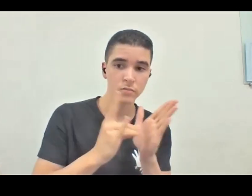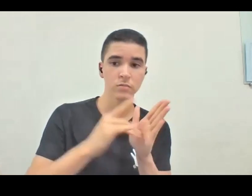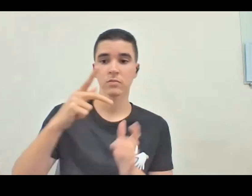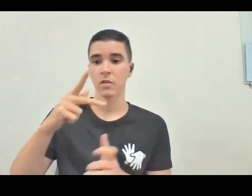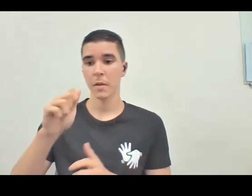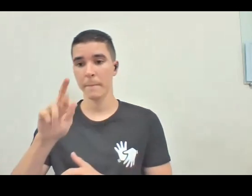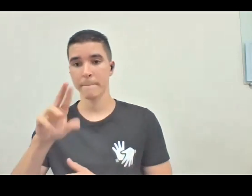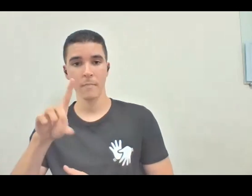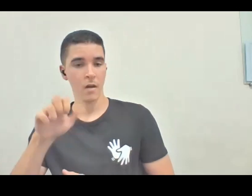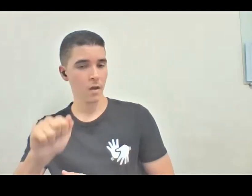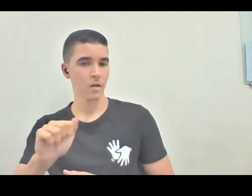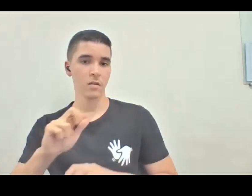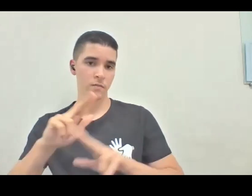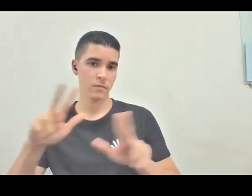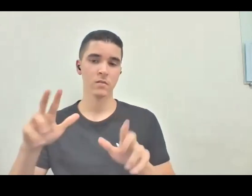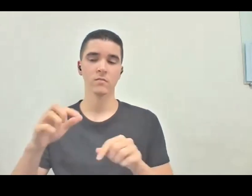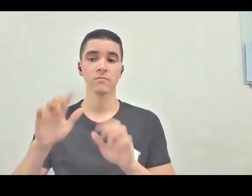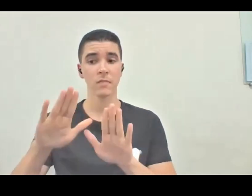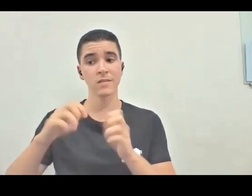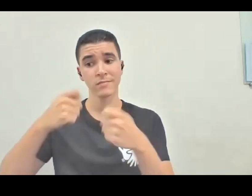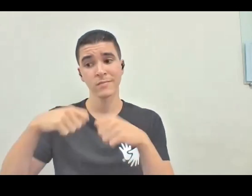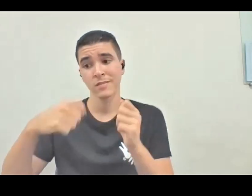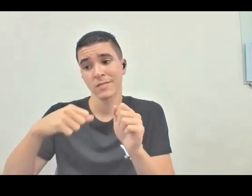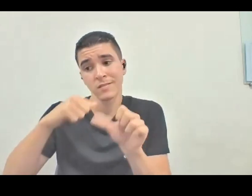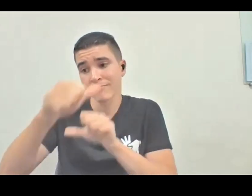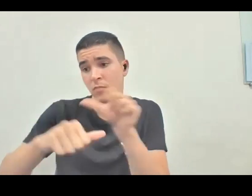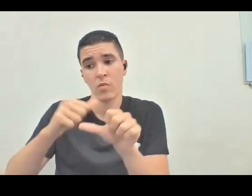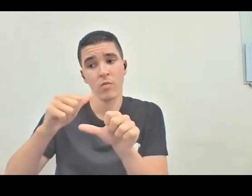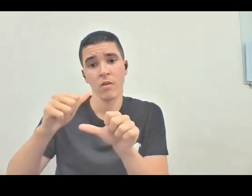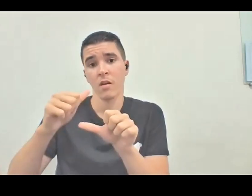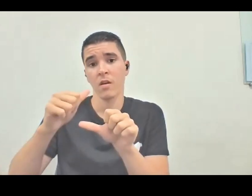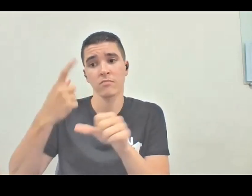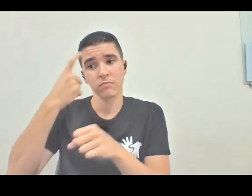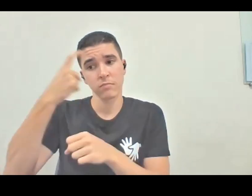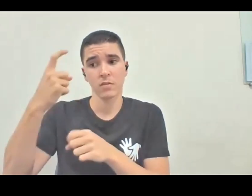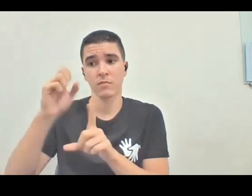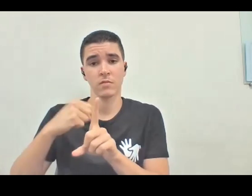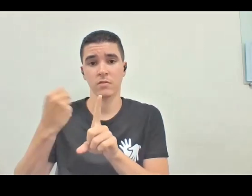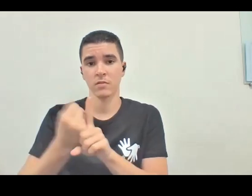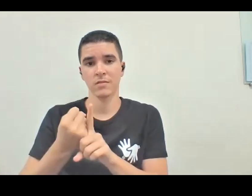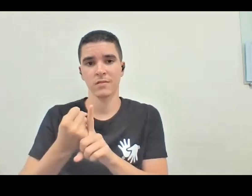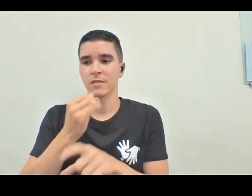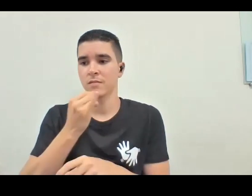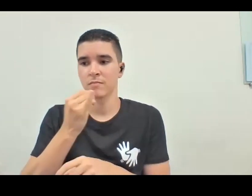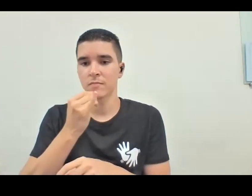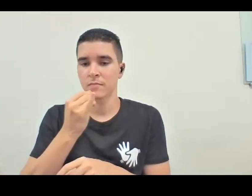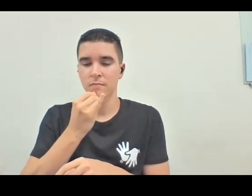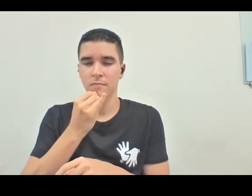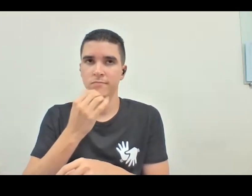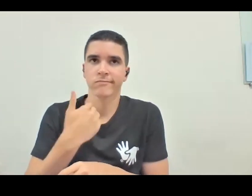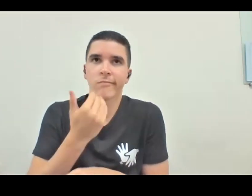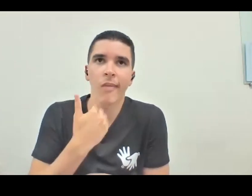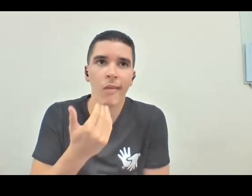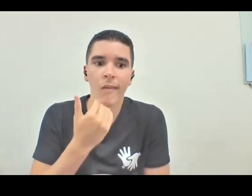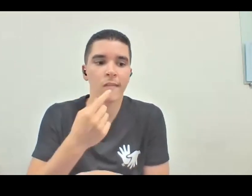referenciais quando a gente pensa nisso. Não adianta a gente incluir no museu, na academia, as pessoas com deficiência, as pessoas